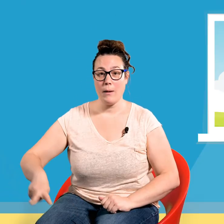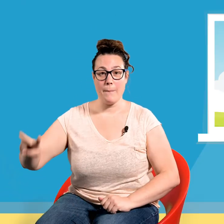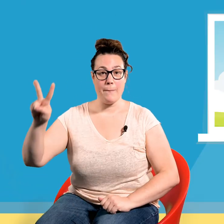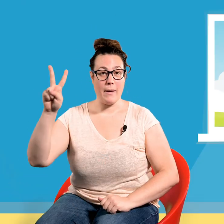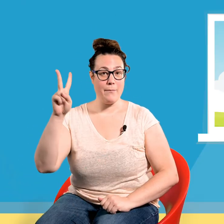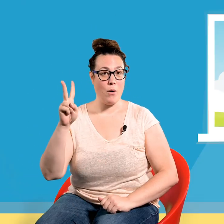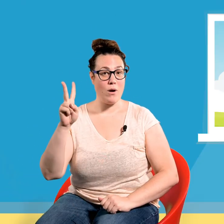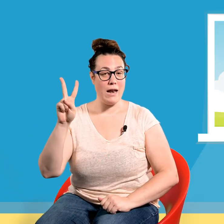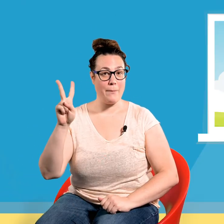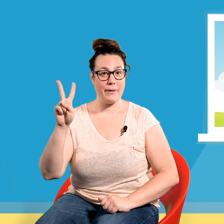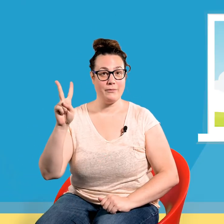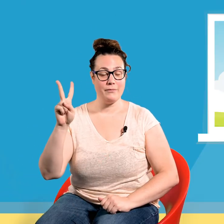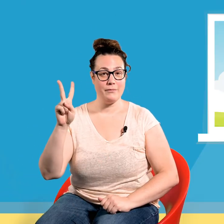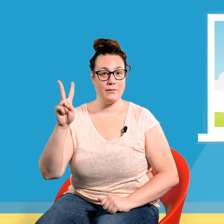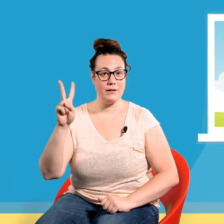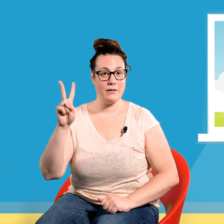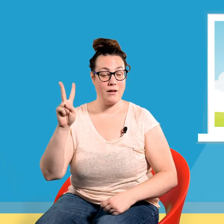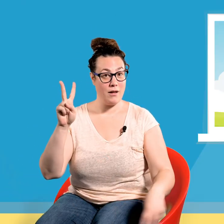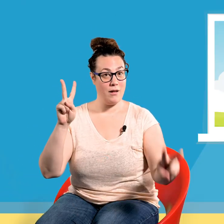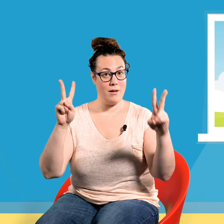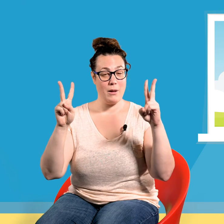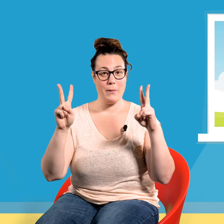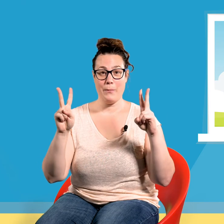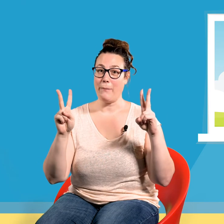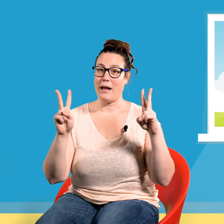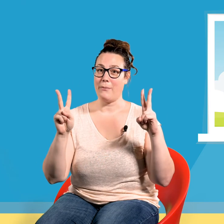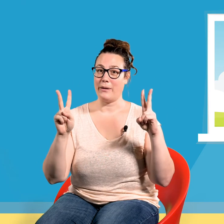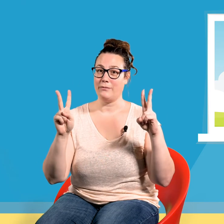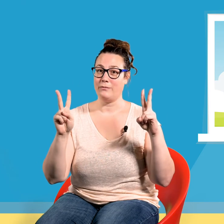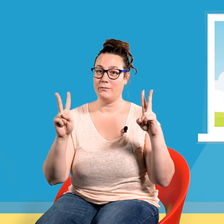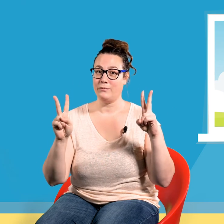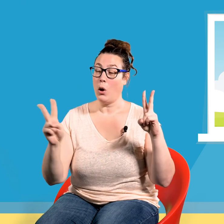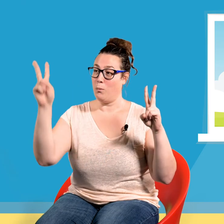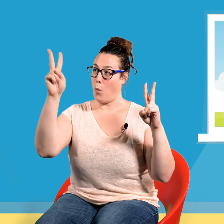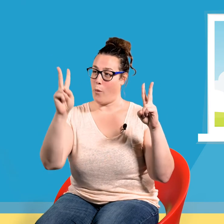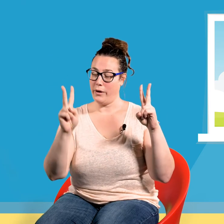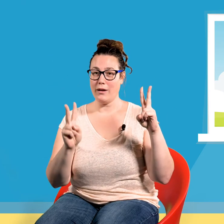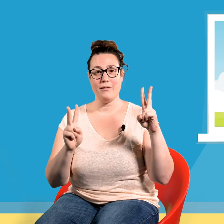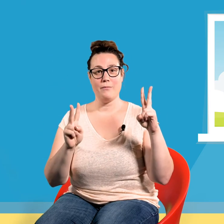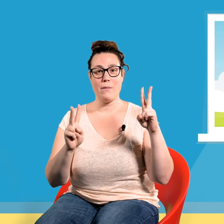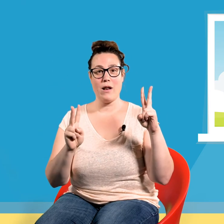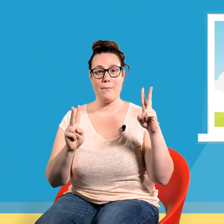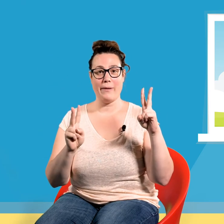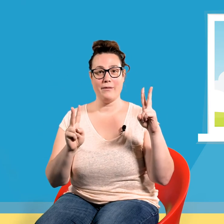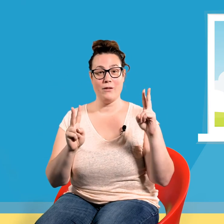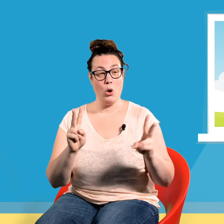Maman lapin ! Papa lapin ! Boing ! Maman lapin !